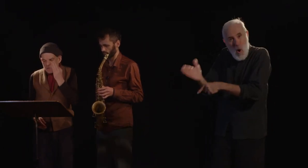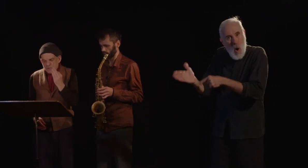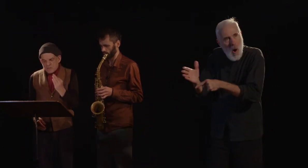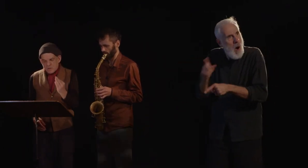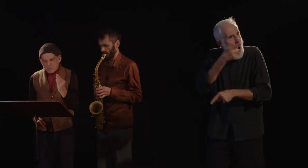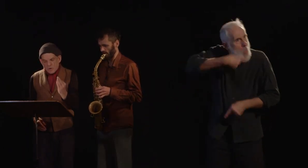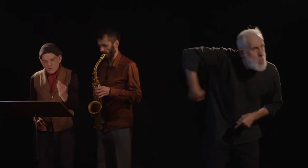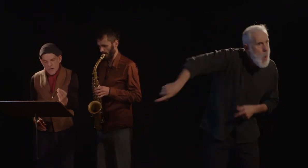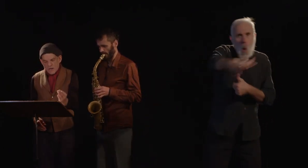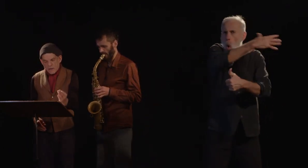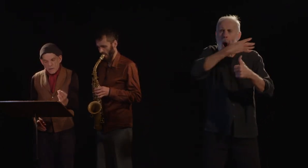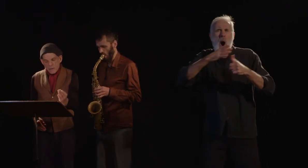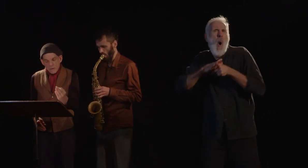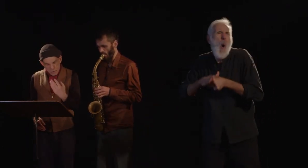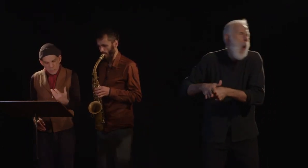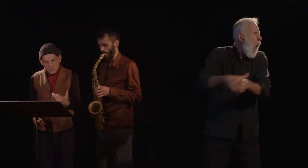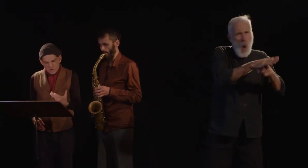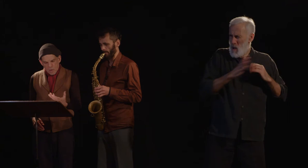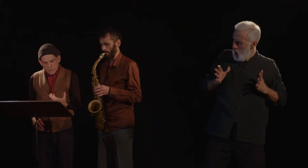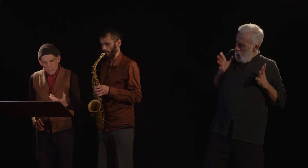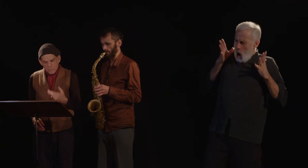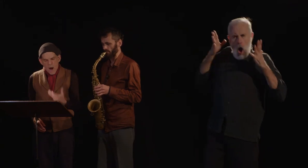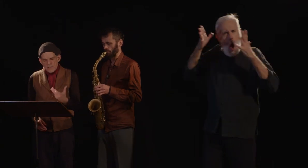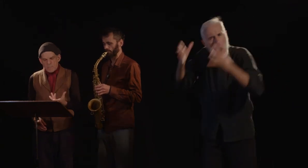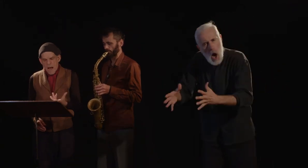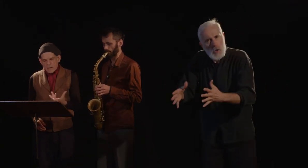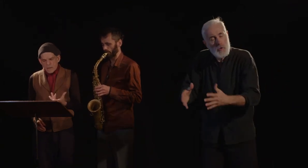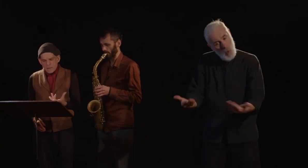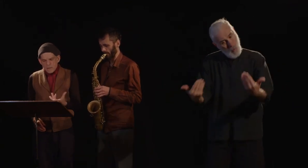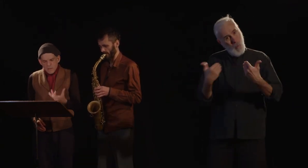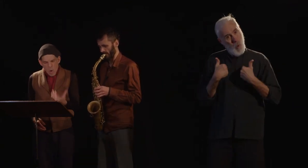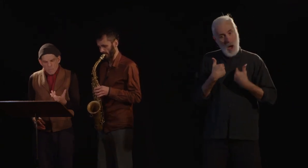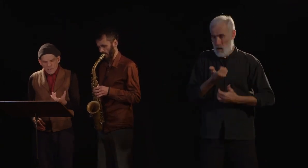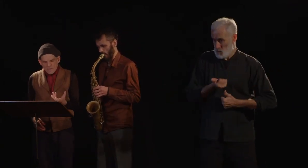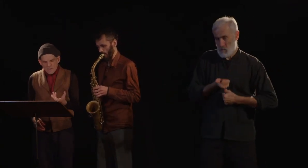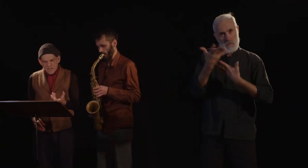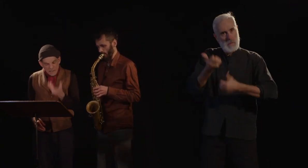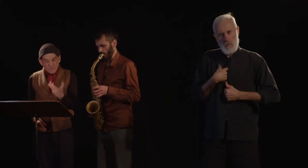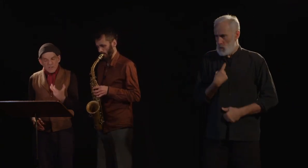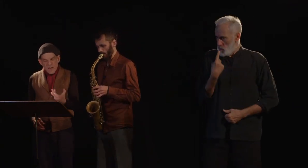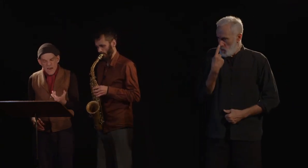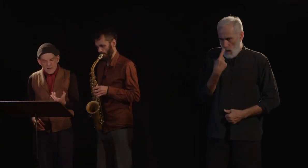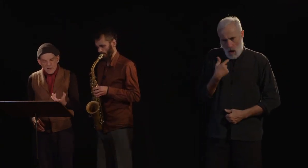société tout entière, que je me sens, moi qui parle, complice et solidaire.